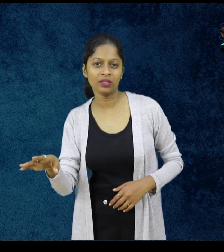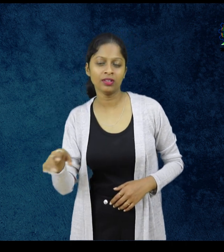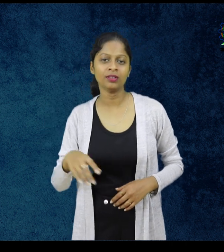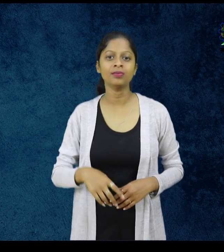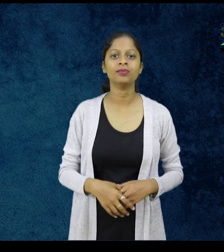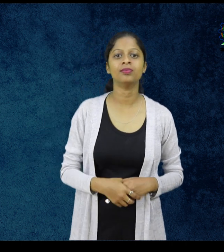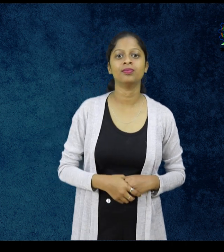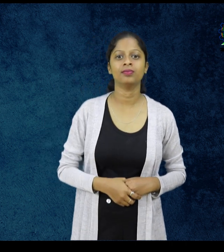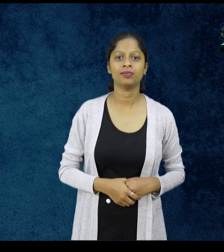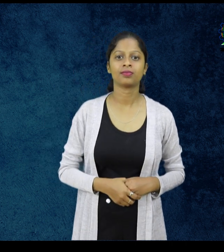भूलना